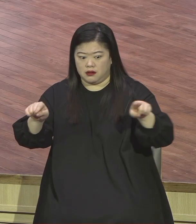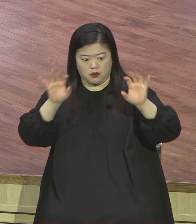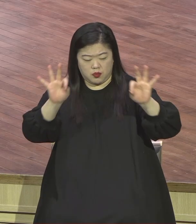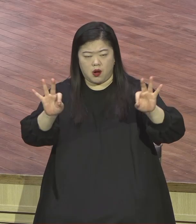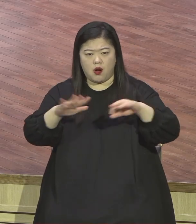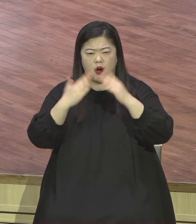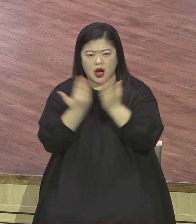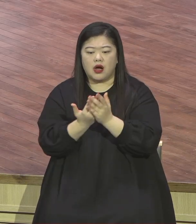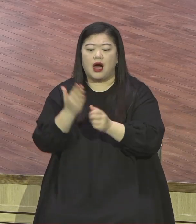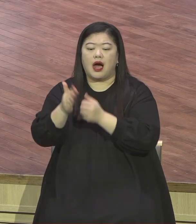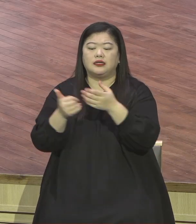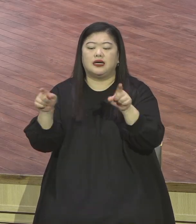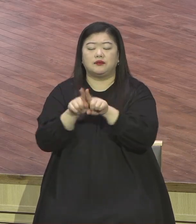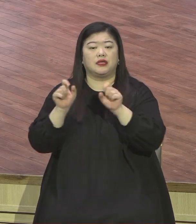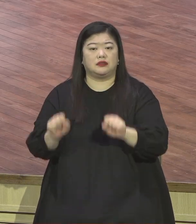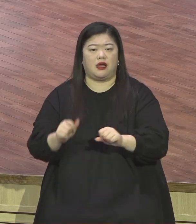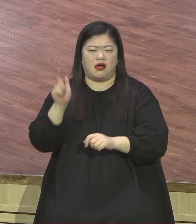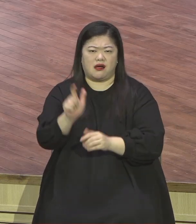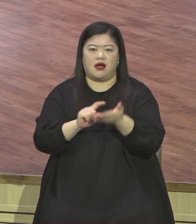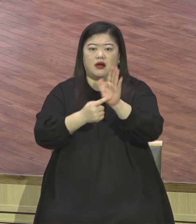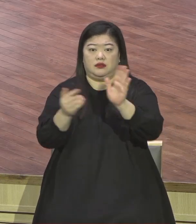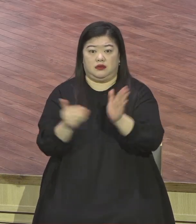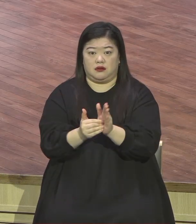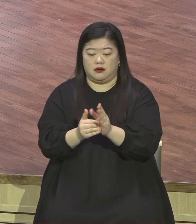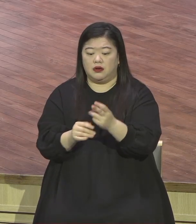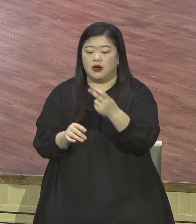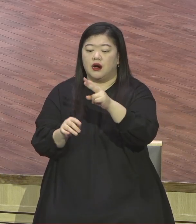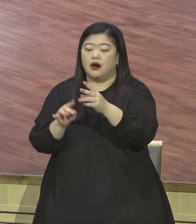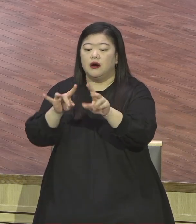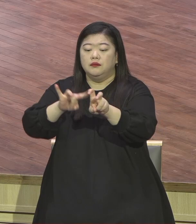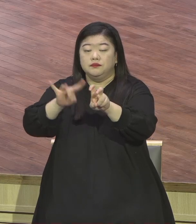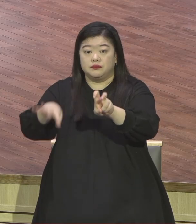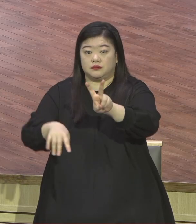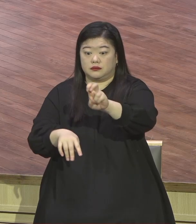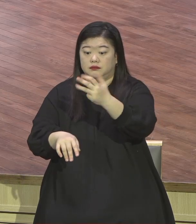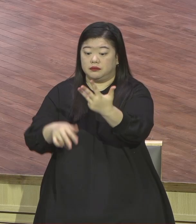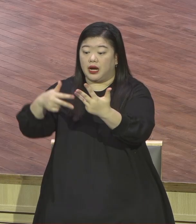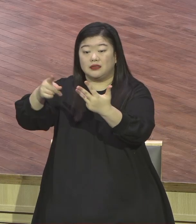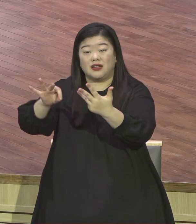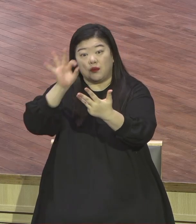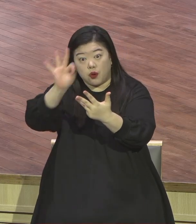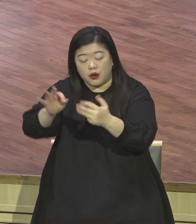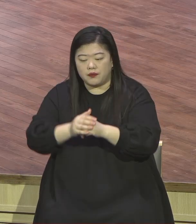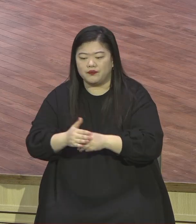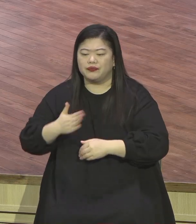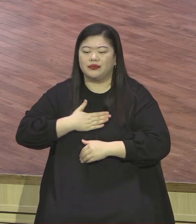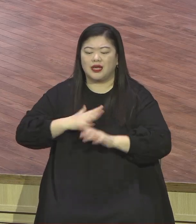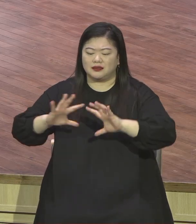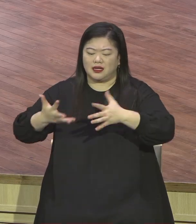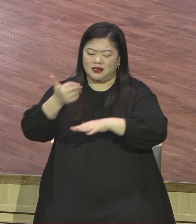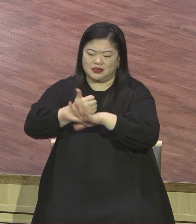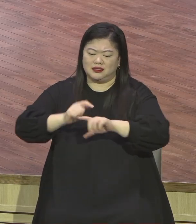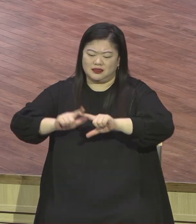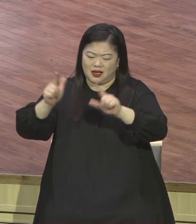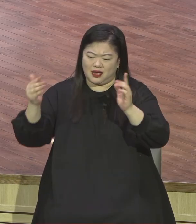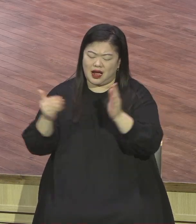항상 너희와 함께 있으리라 인마누엘이잖아요 마지막 끝날 때 세상